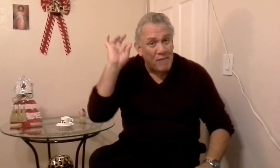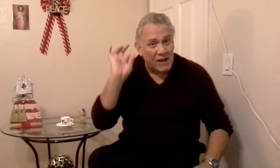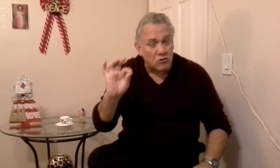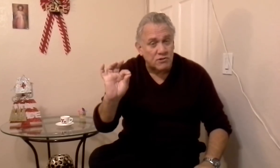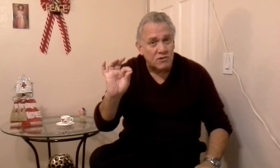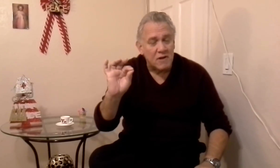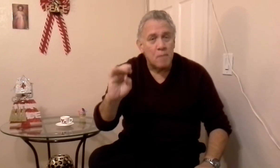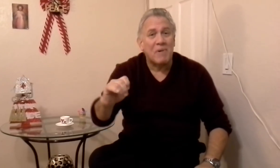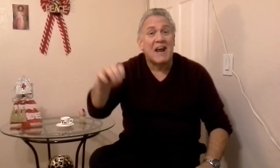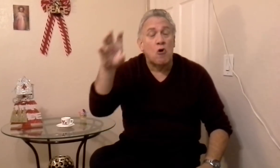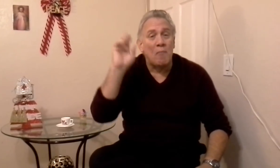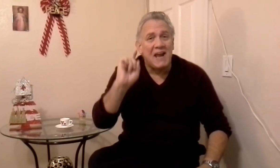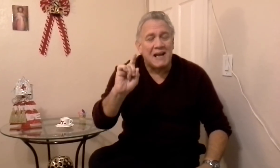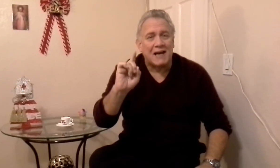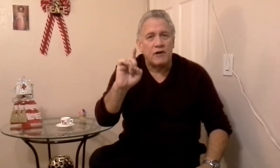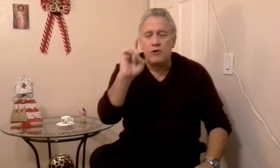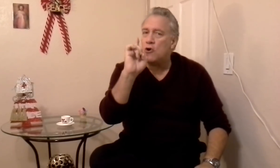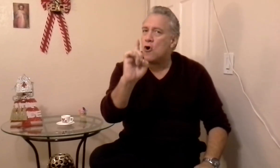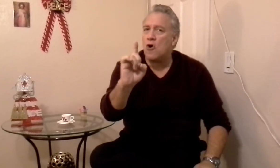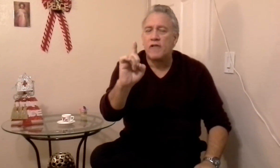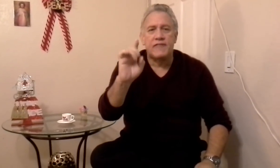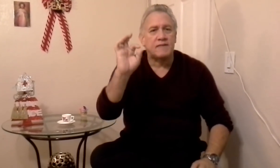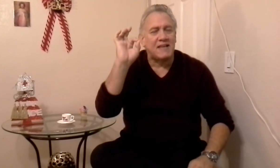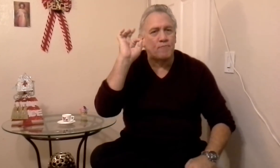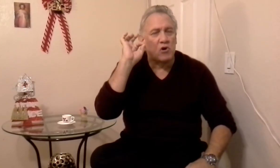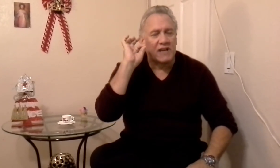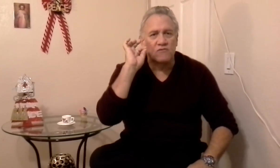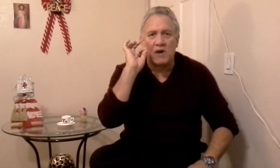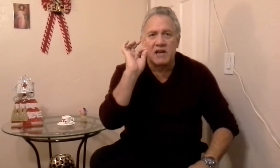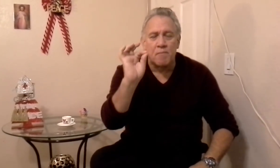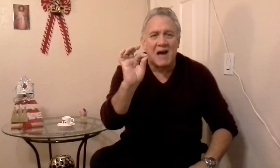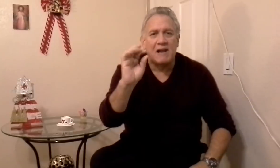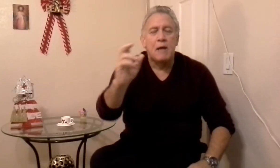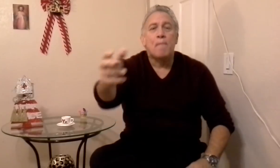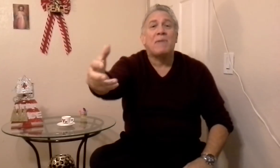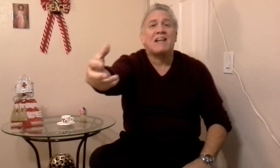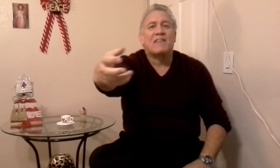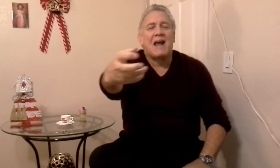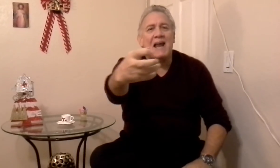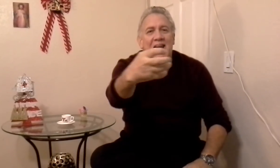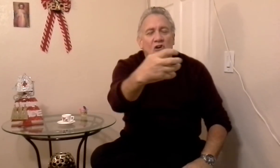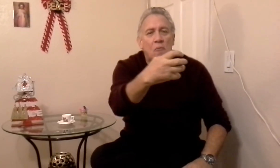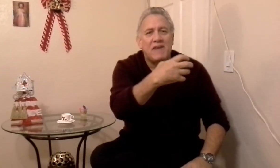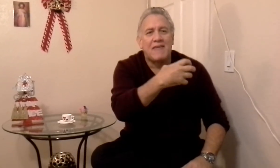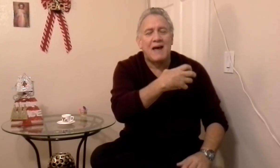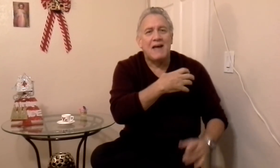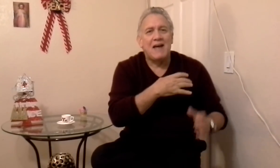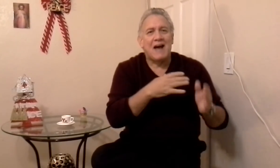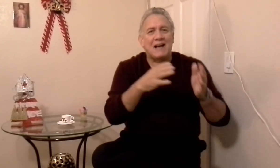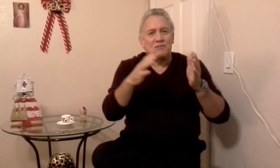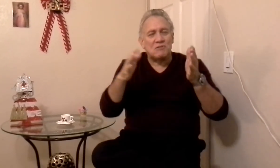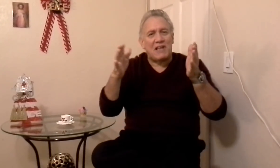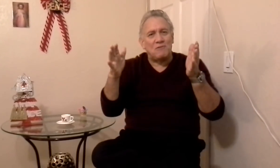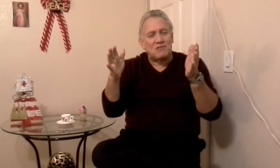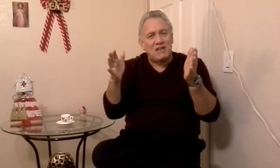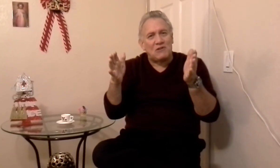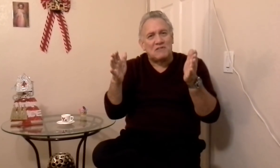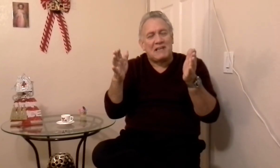menos, para comerla, no porque es un animal, para traerle comida a sus leoncitos y